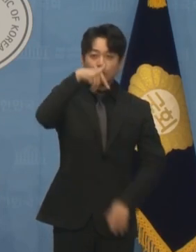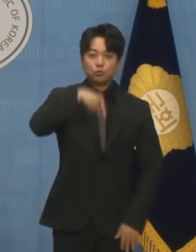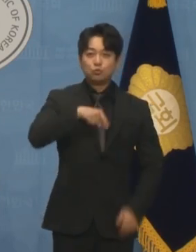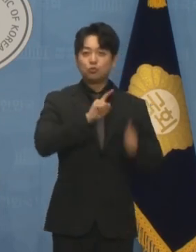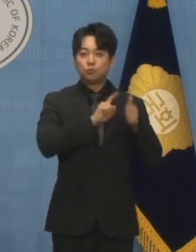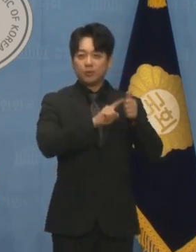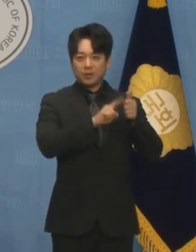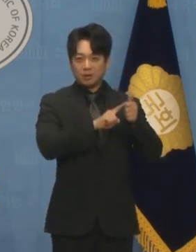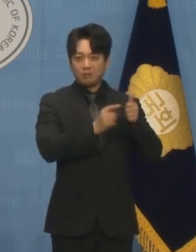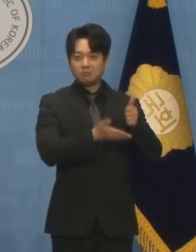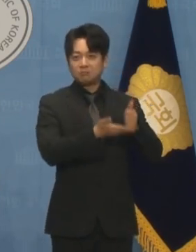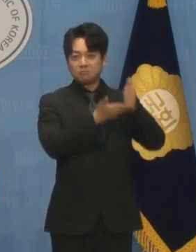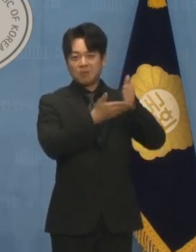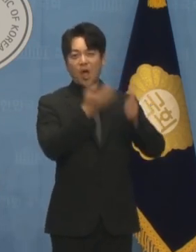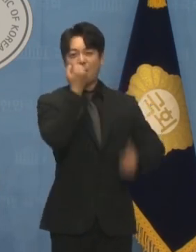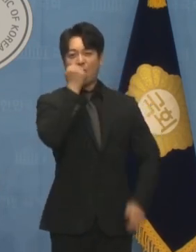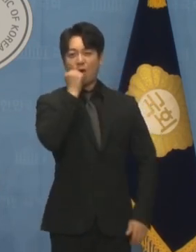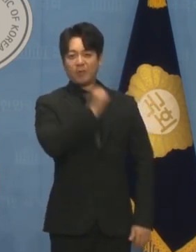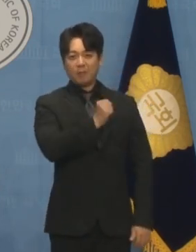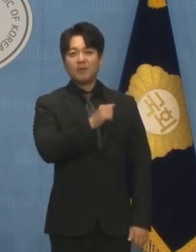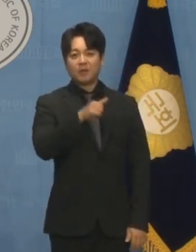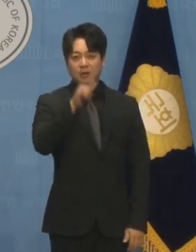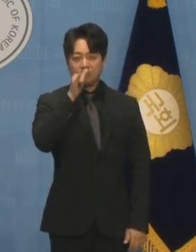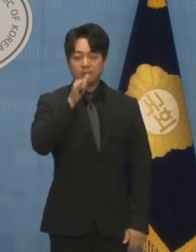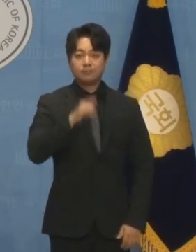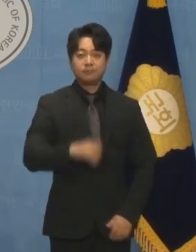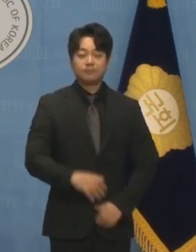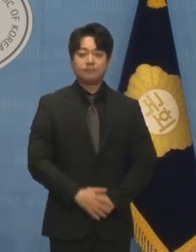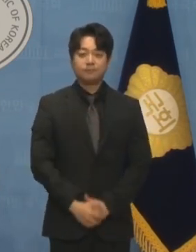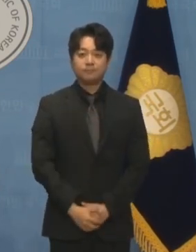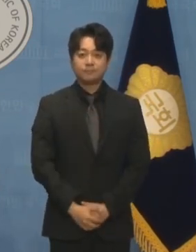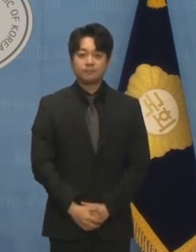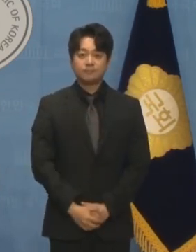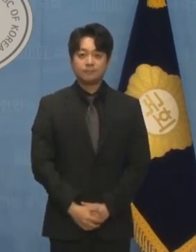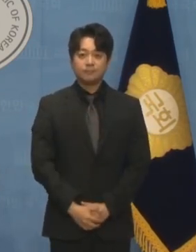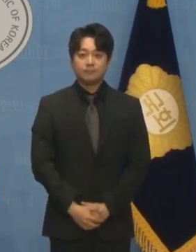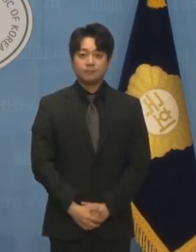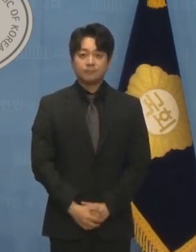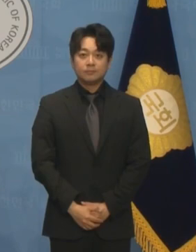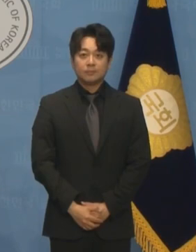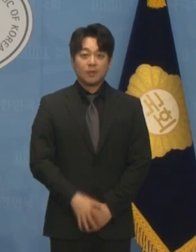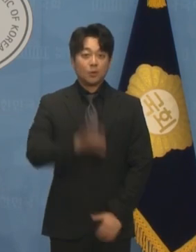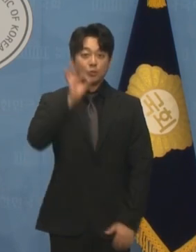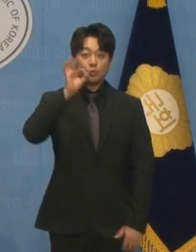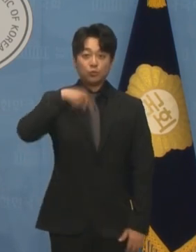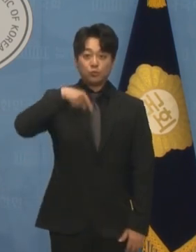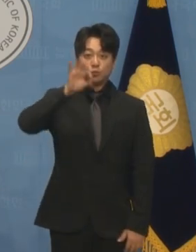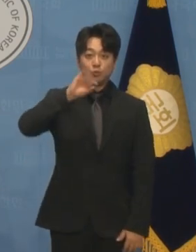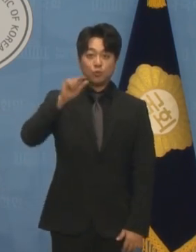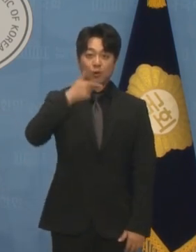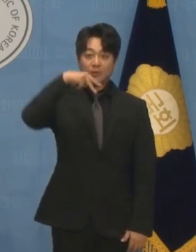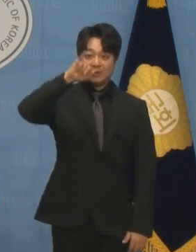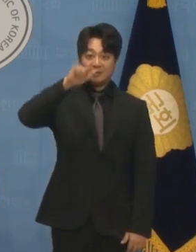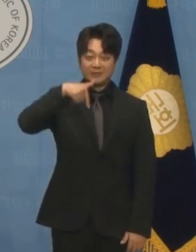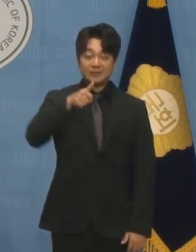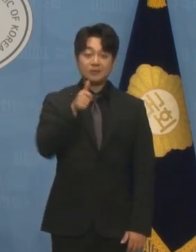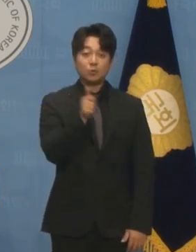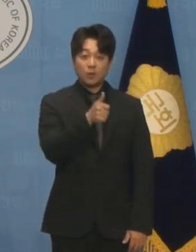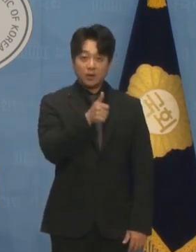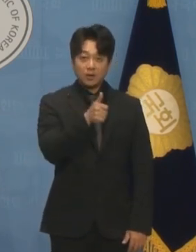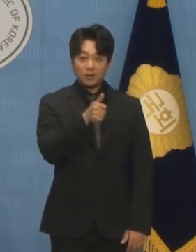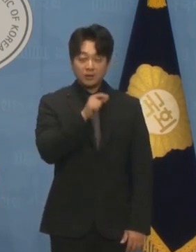될 가능성이 커지고 있습니다. 반면 우 의원은 강성 지지층의